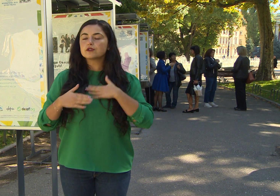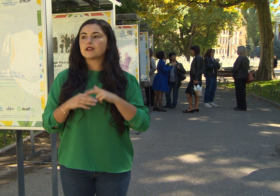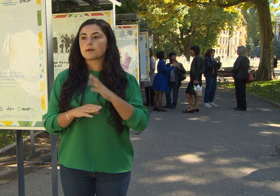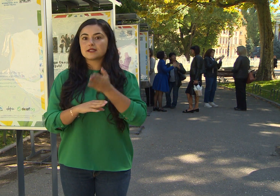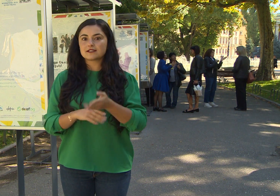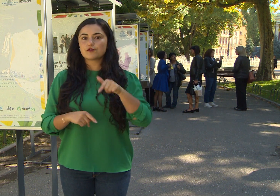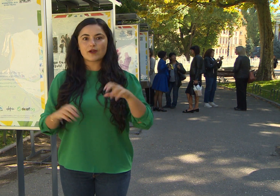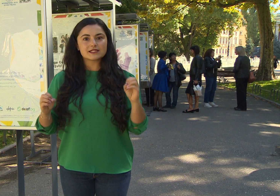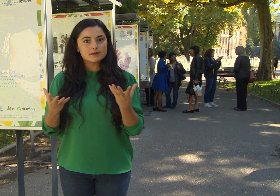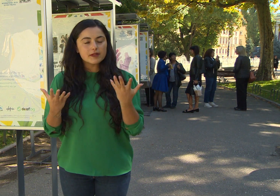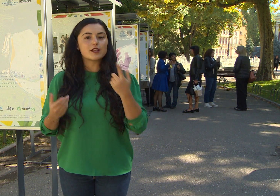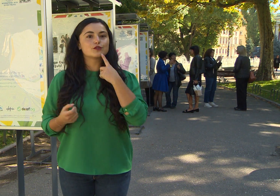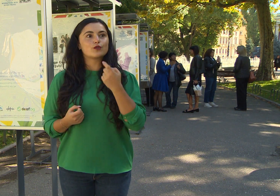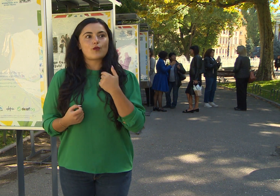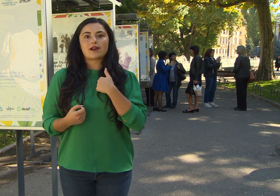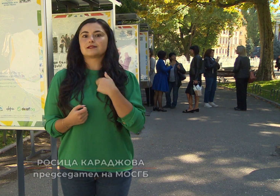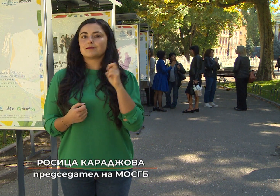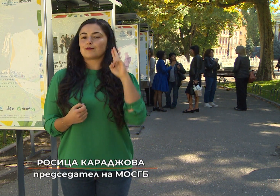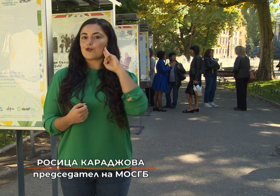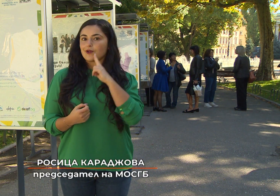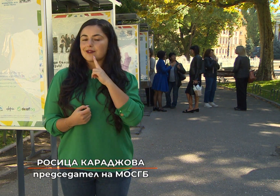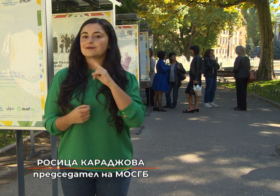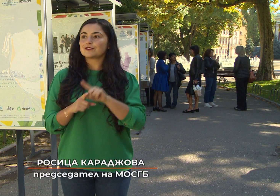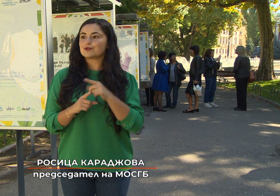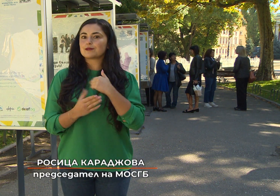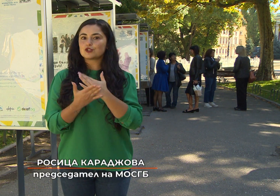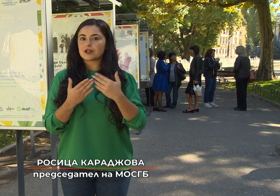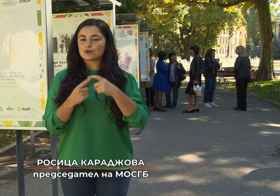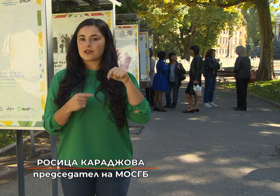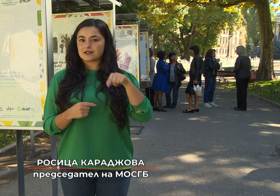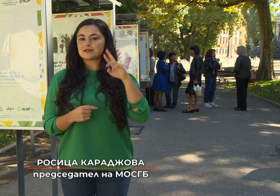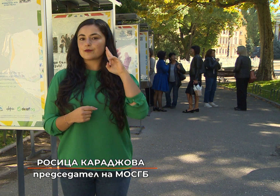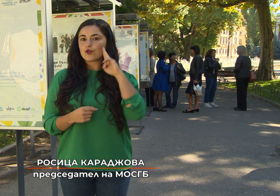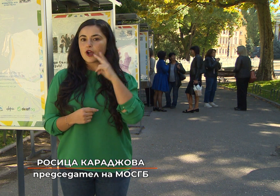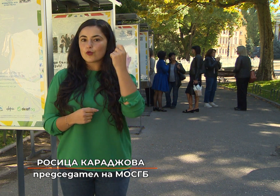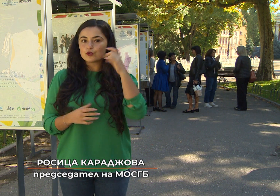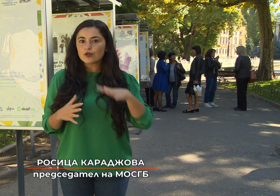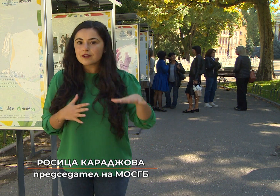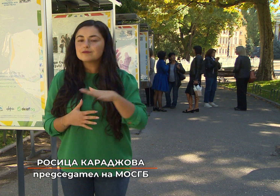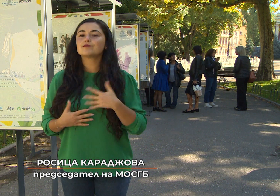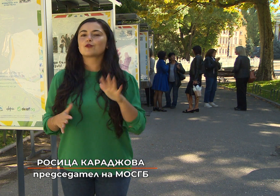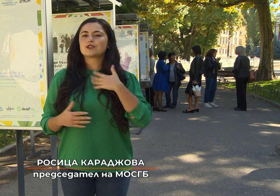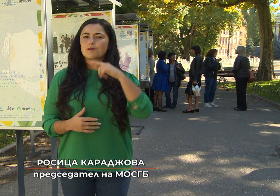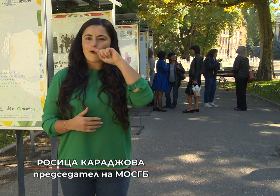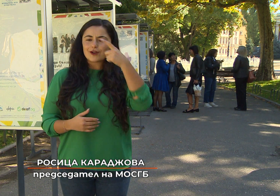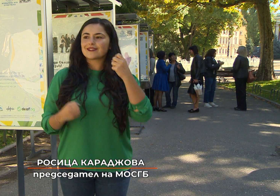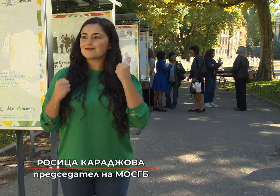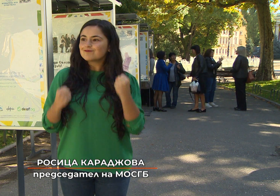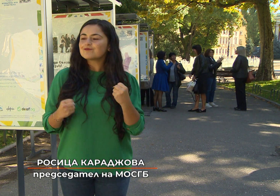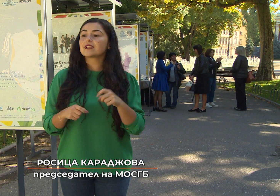За мен е огромно удоволствие да присъствам на това събитие, защото съм глуха. Част съм от глухата култура, с което съм